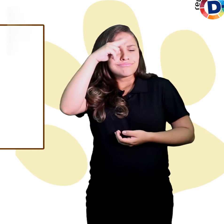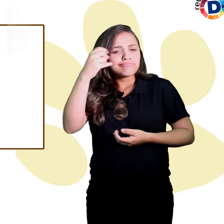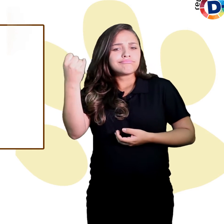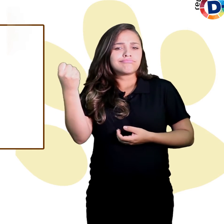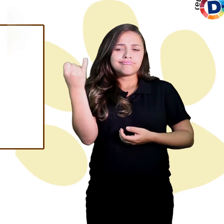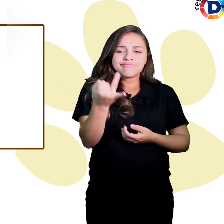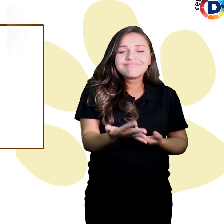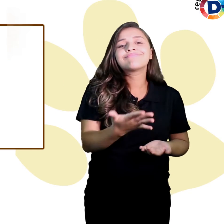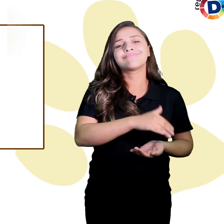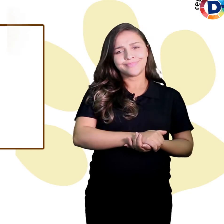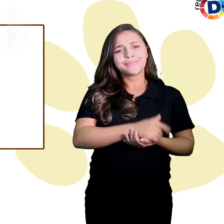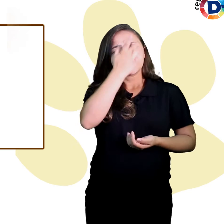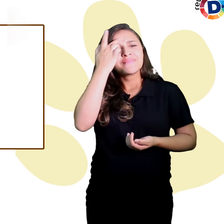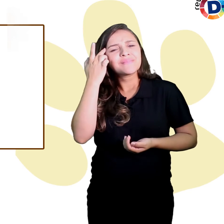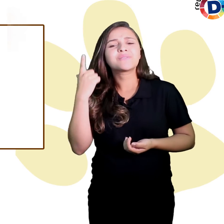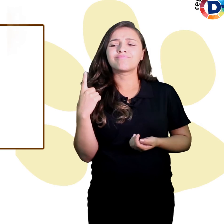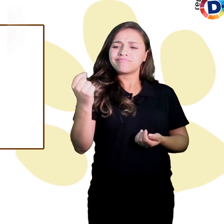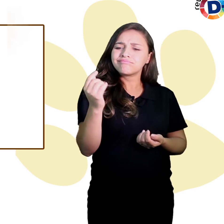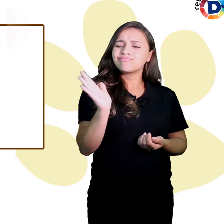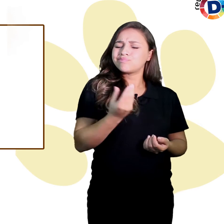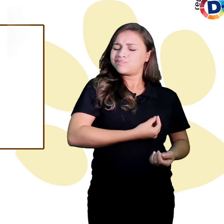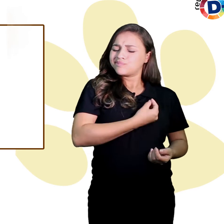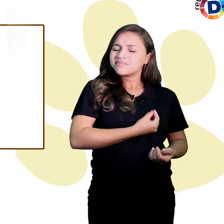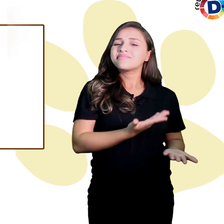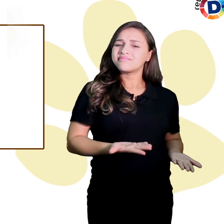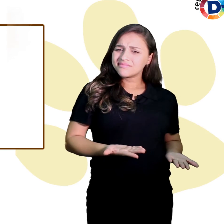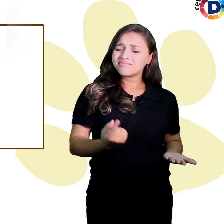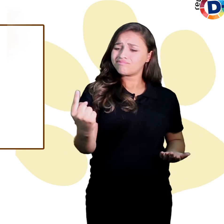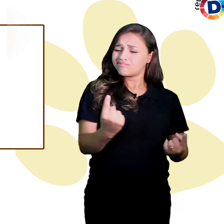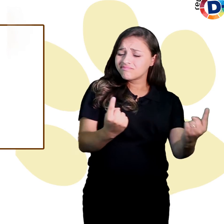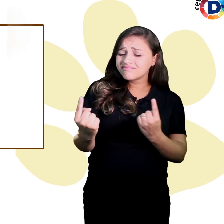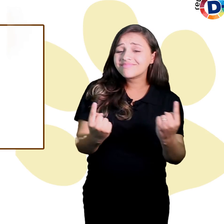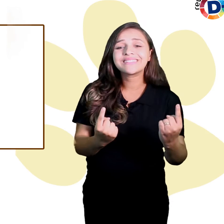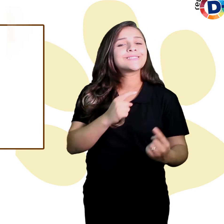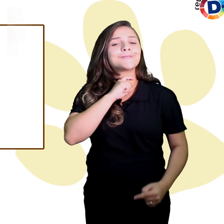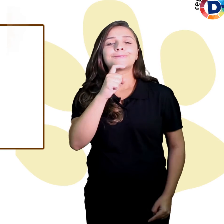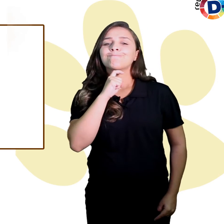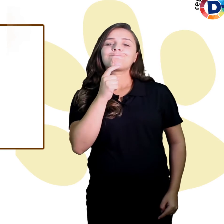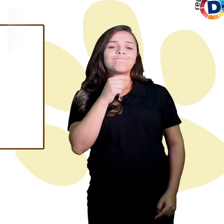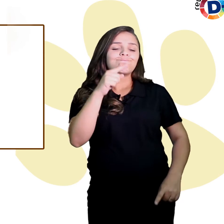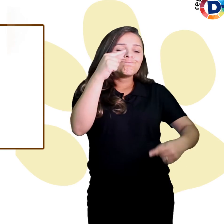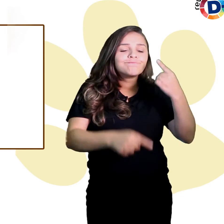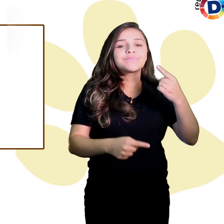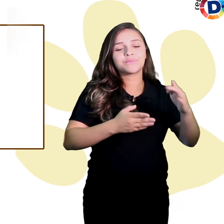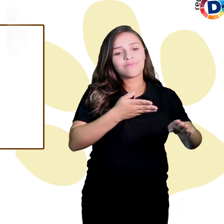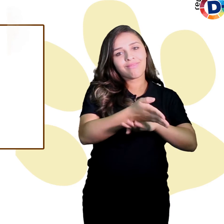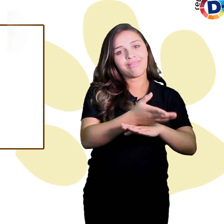vividas por nossos voluntários e clientes em que foi negado o acesso com o cão a determinado estabelecimento.